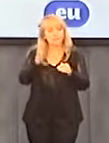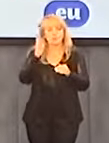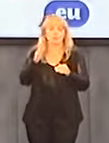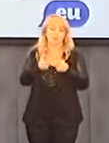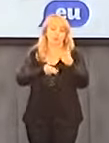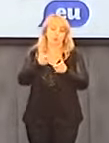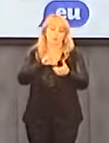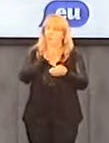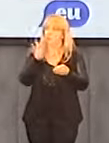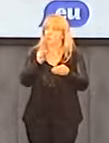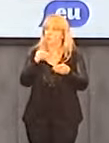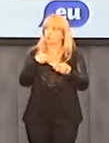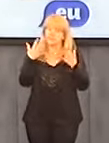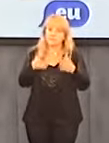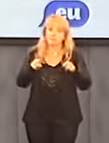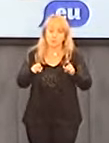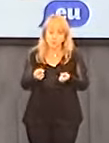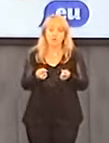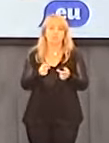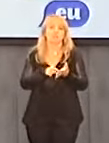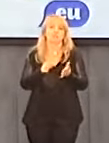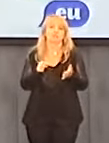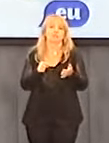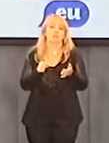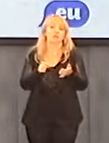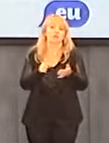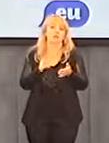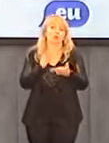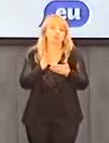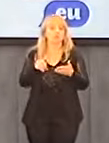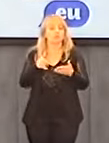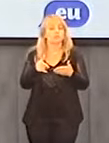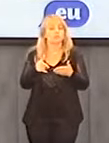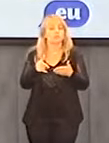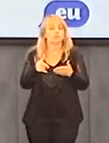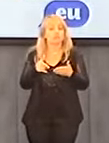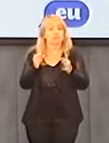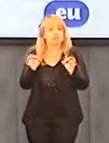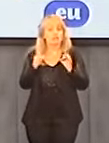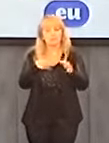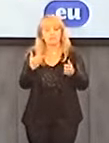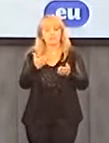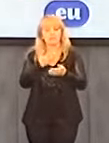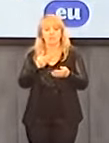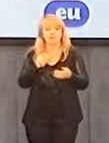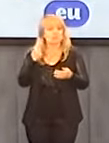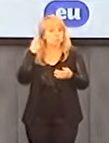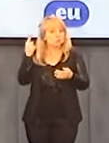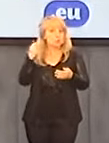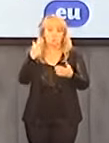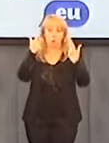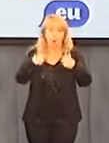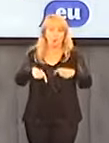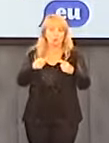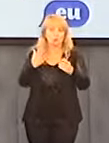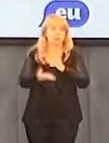zintensyfikować działania, zorganizować. Już do tej pory deklaruje się szereg osób, które chcą